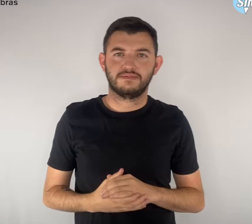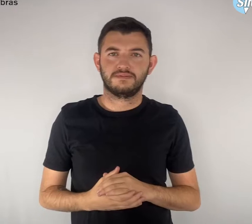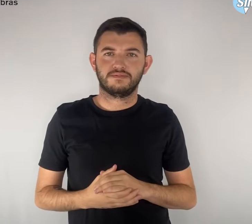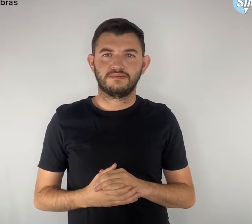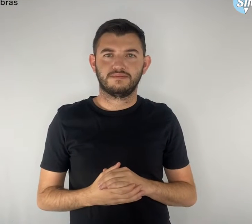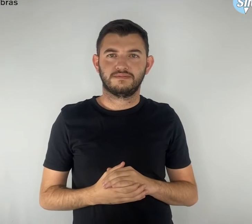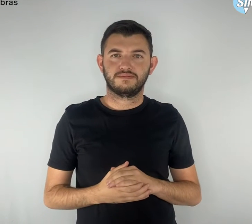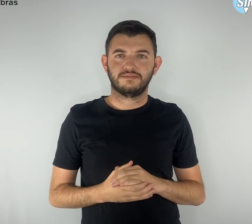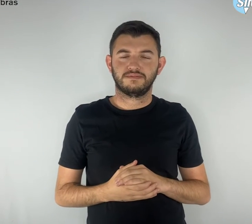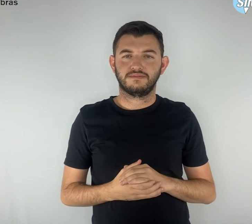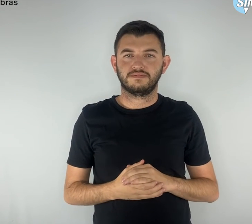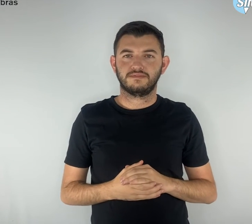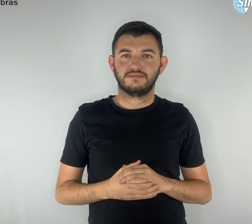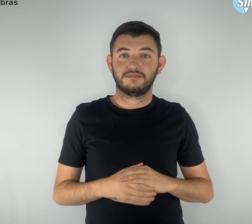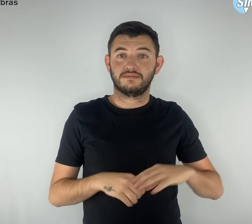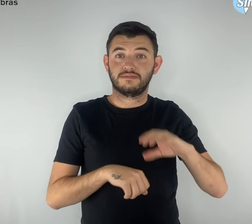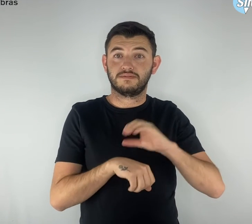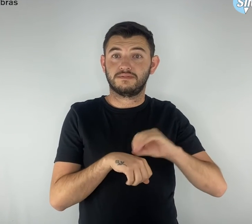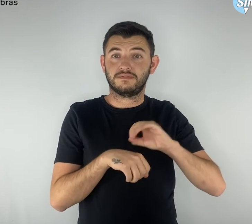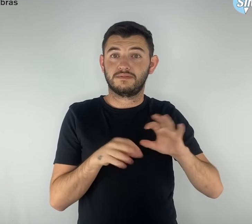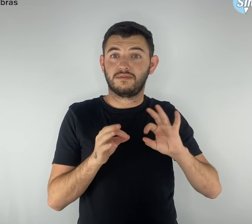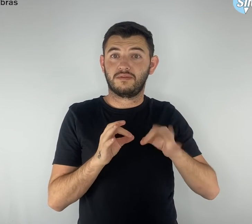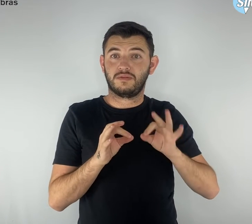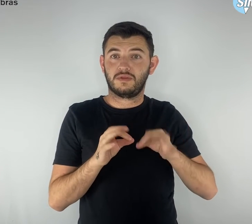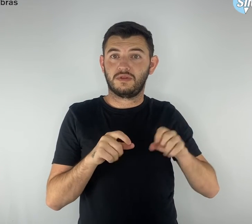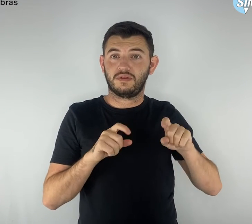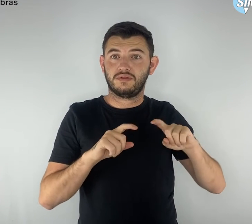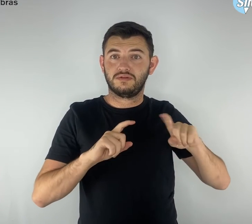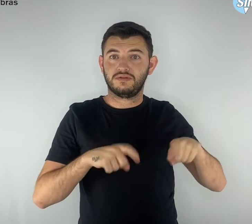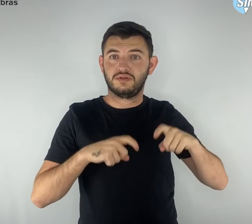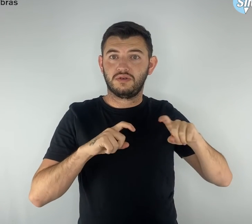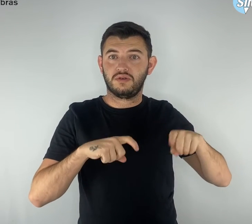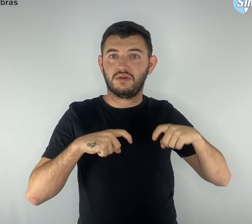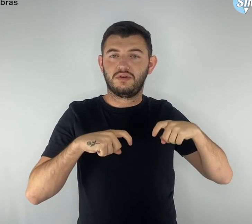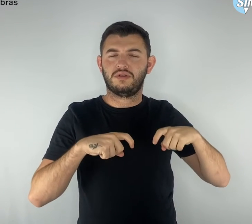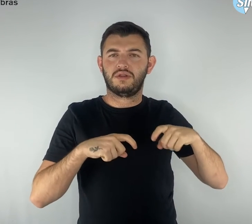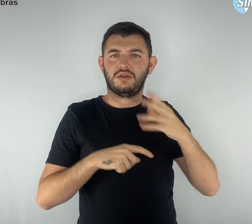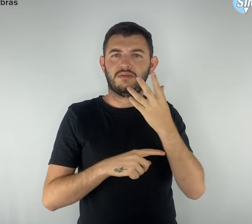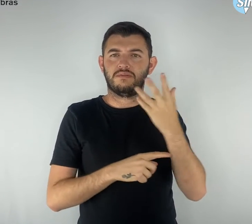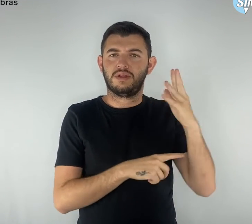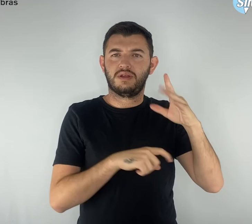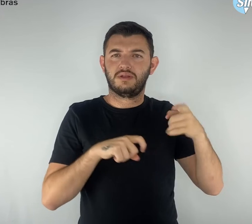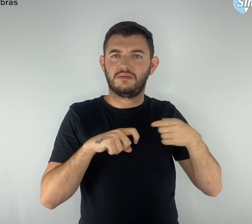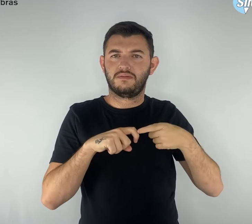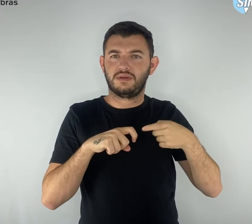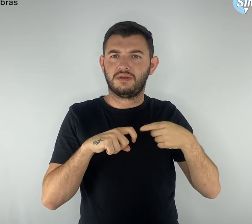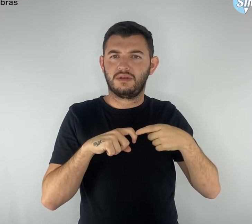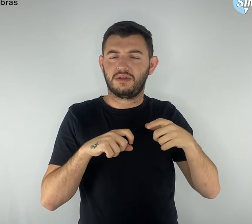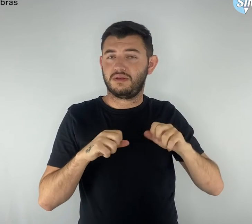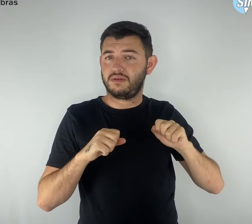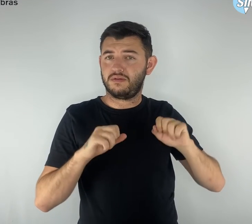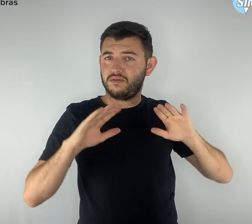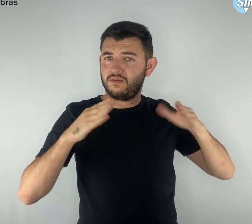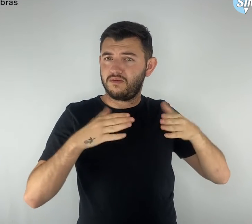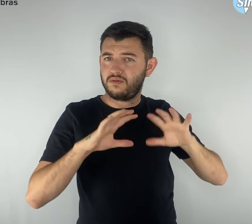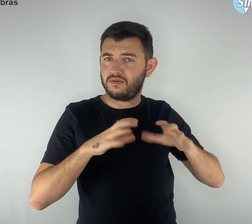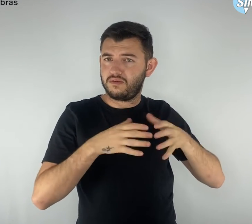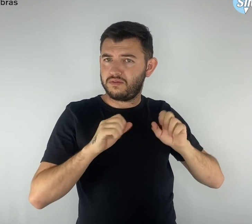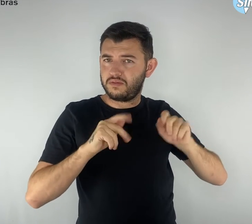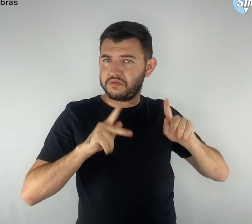Oficina de Horta e Plantas Medicinais para Aposentados foi um sucesso. A Oficina